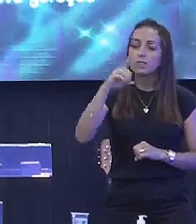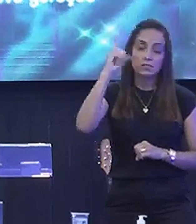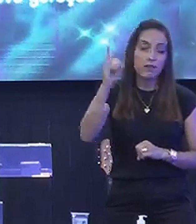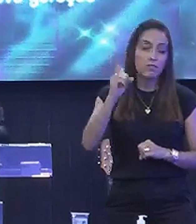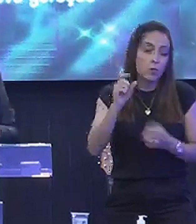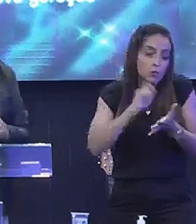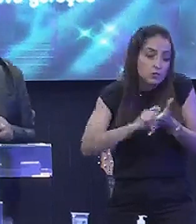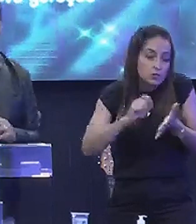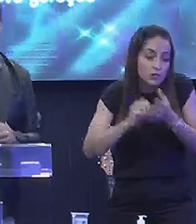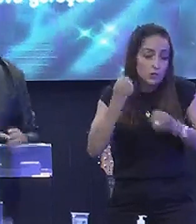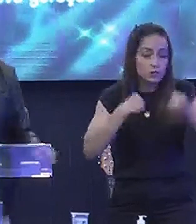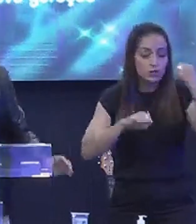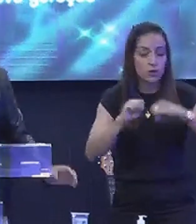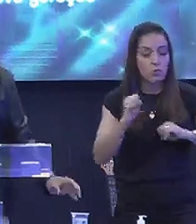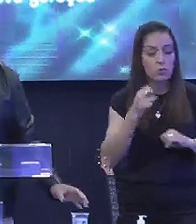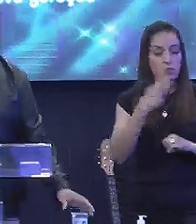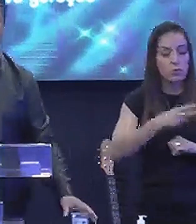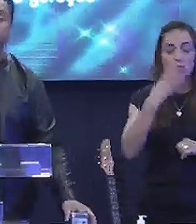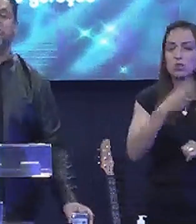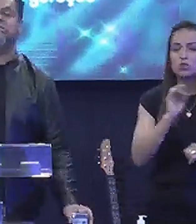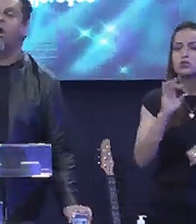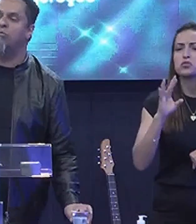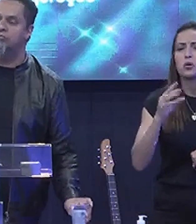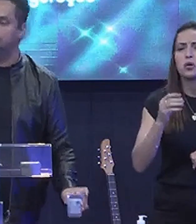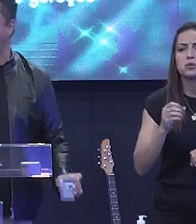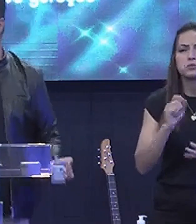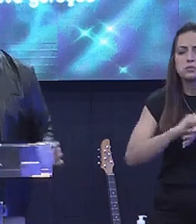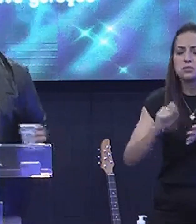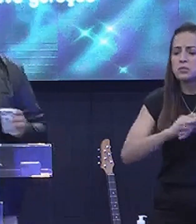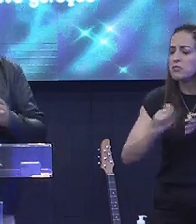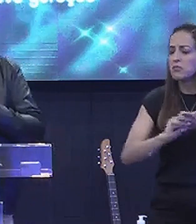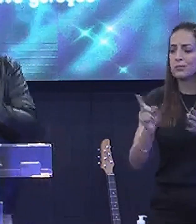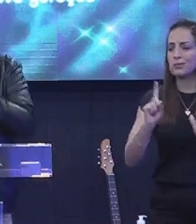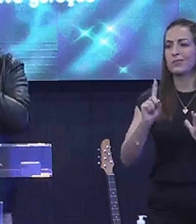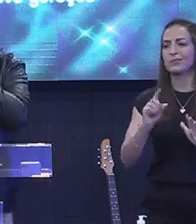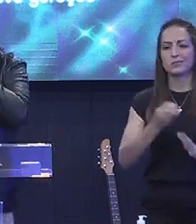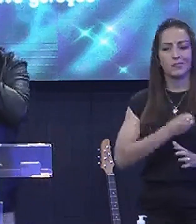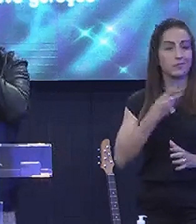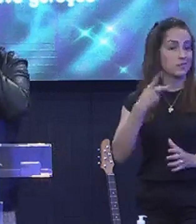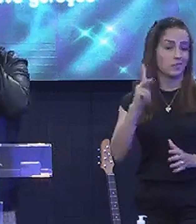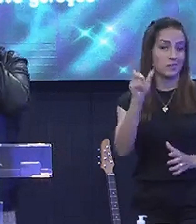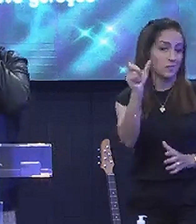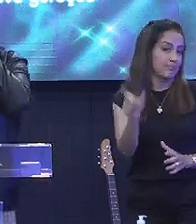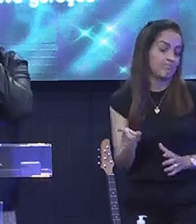Ele não estava Apenas escrevendo Um salmo Da vida dele